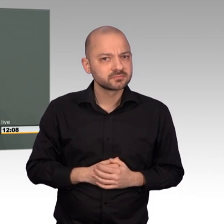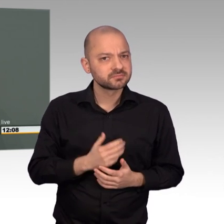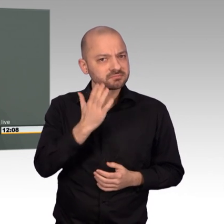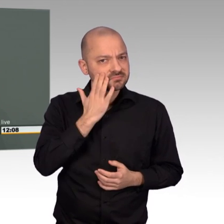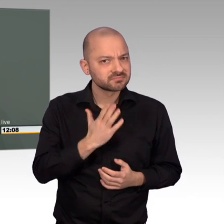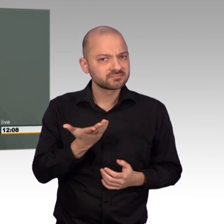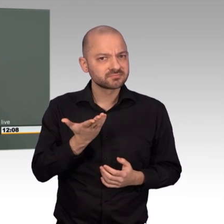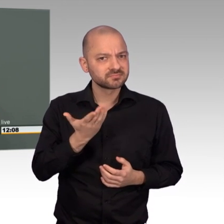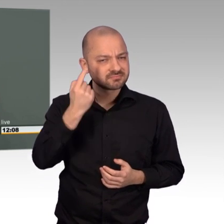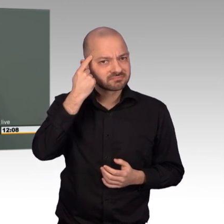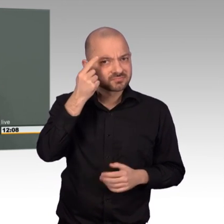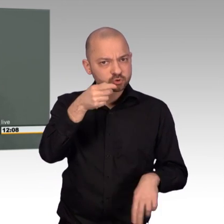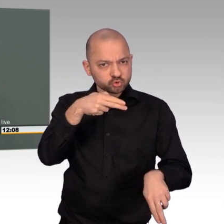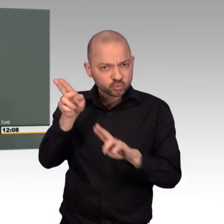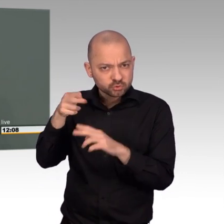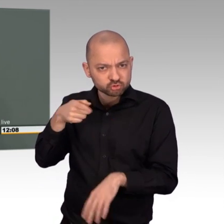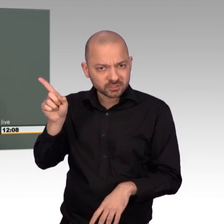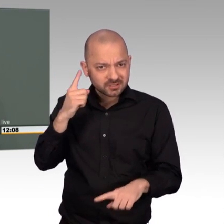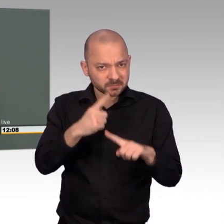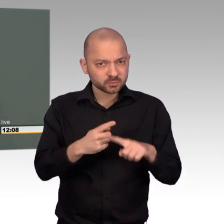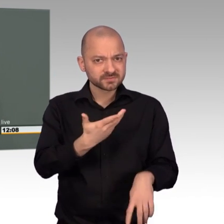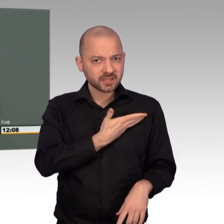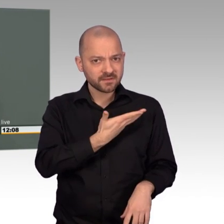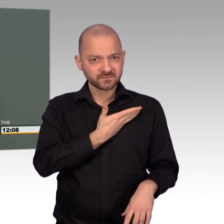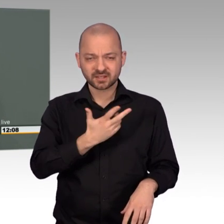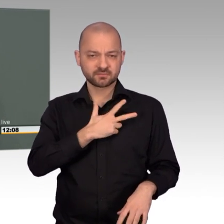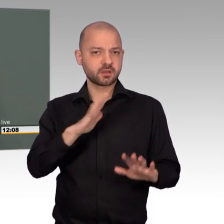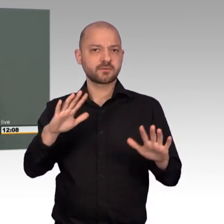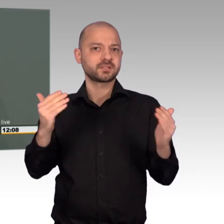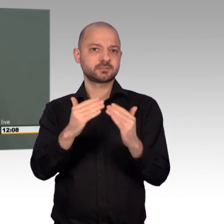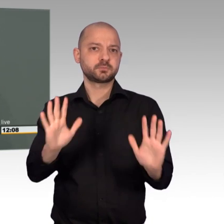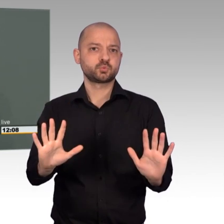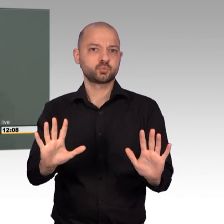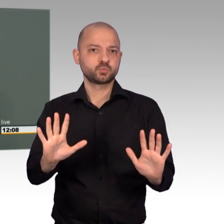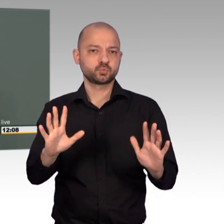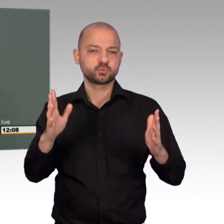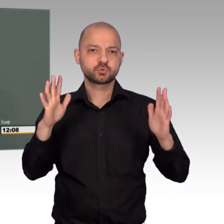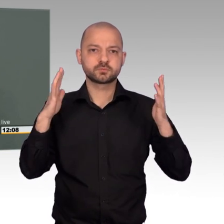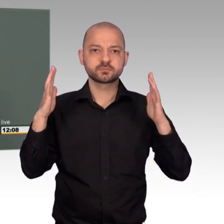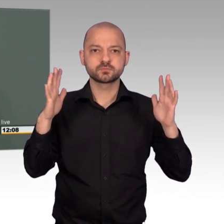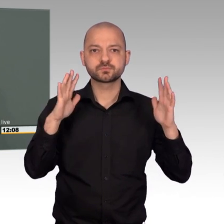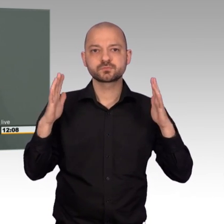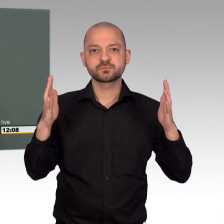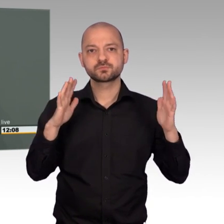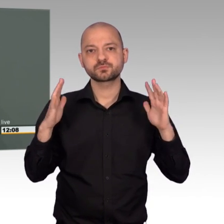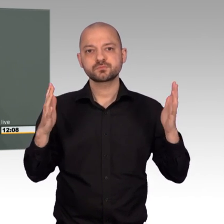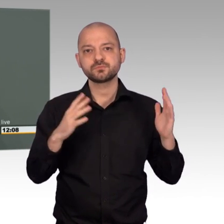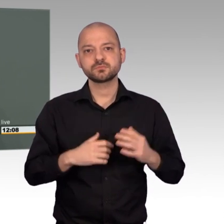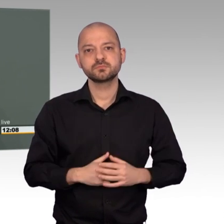Die humanitären Helfer verzweifeln daran, dass viele Hilfsgüter gar nicht durchkommen. Straßen in Syrien sind zerstört. Im